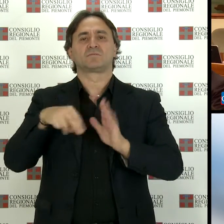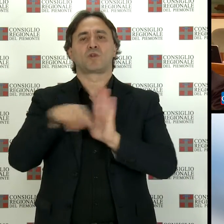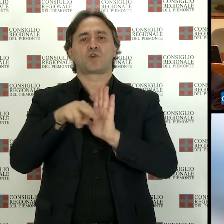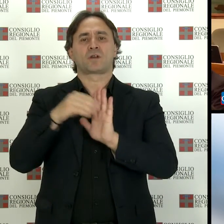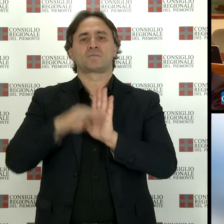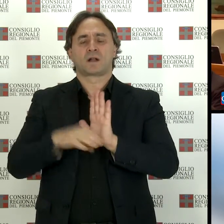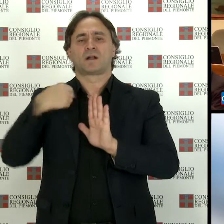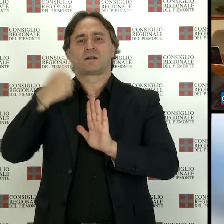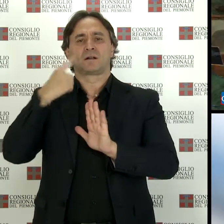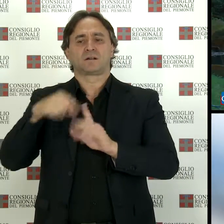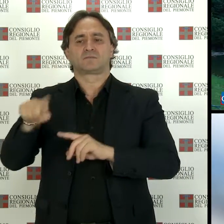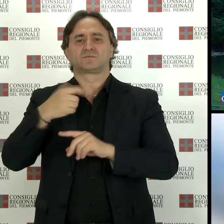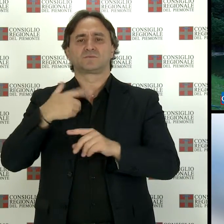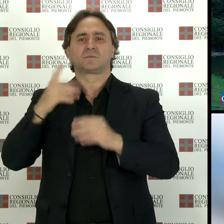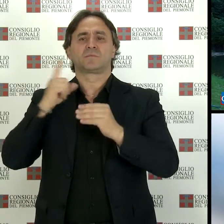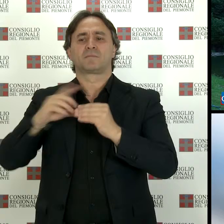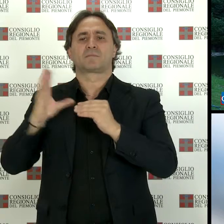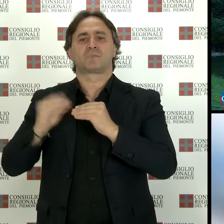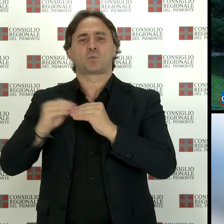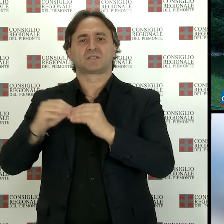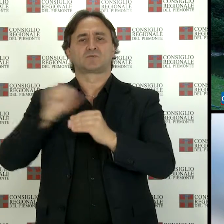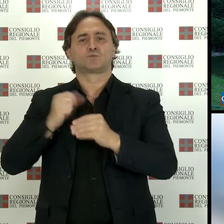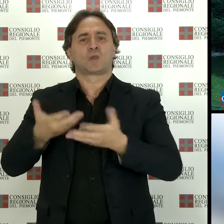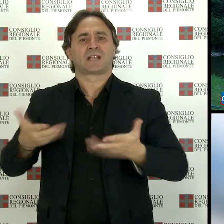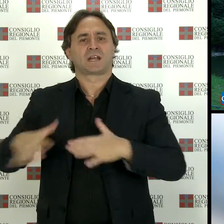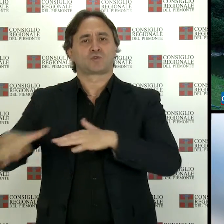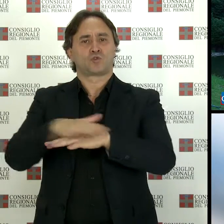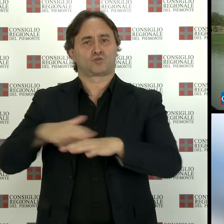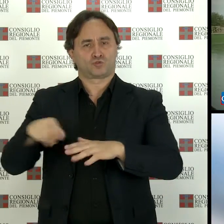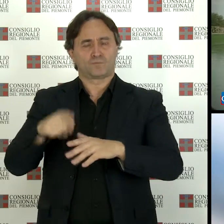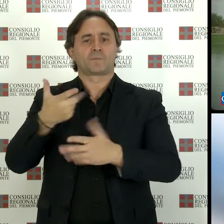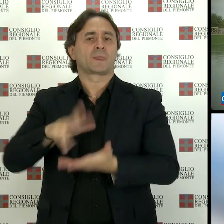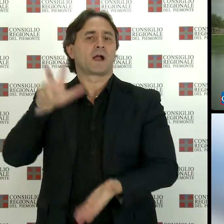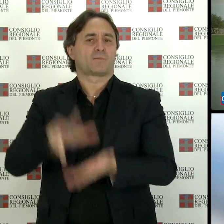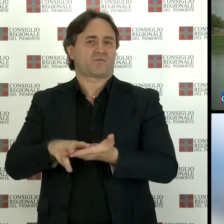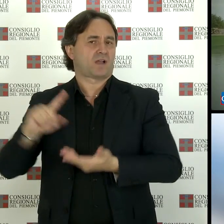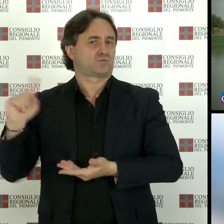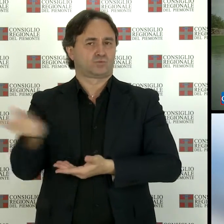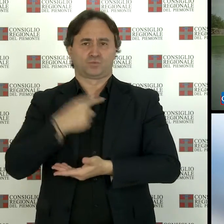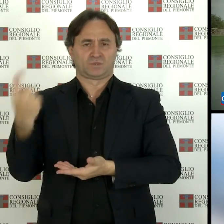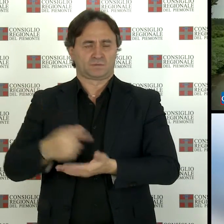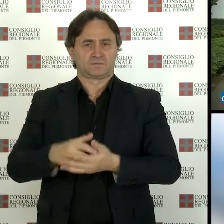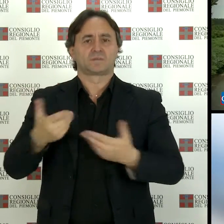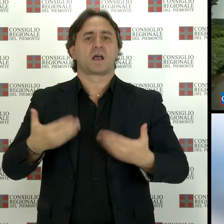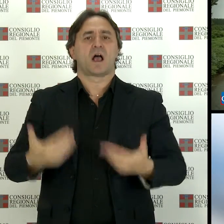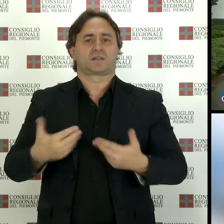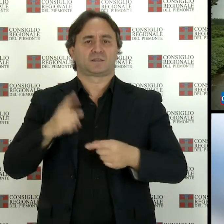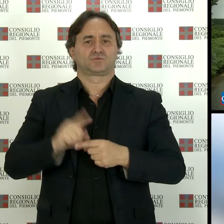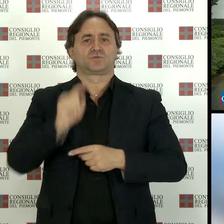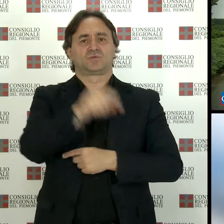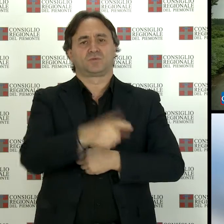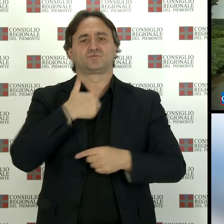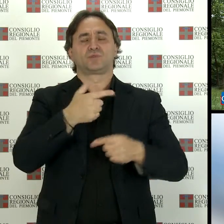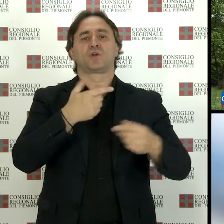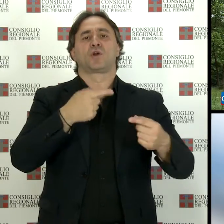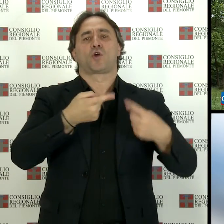pianificazione comunale delle opere di manutenzione del territorio è stata approvata all'unanimità e passerà ora al vaglio della Commissione